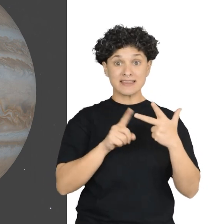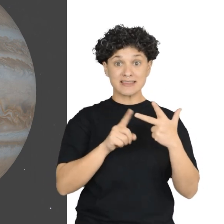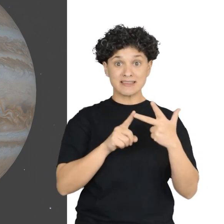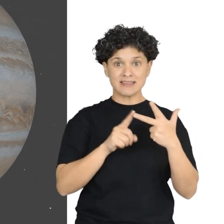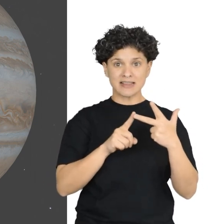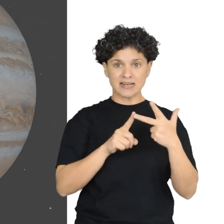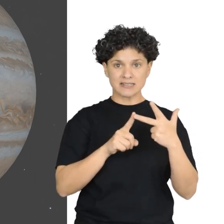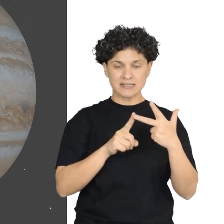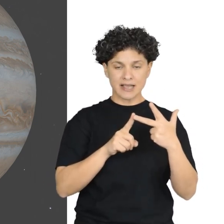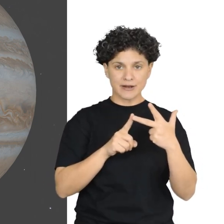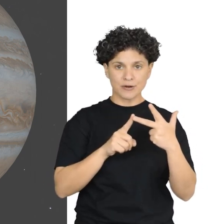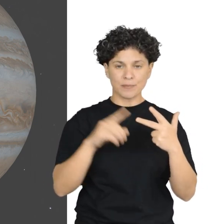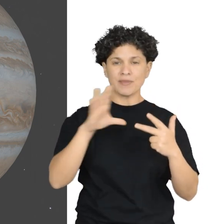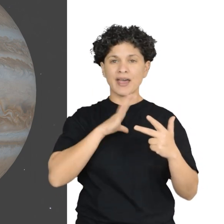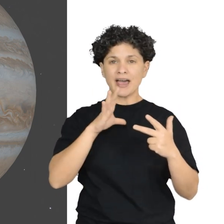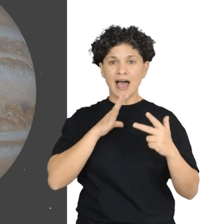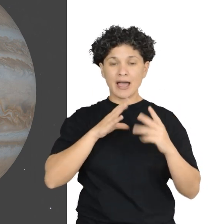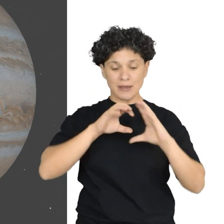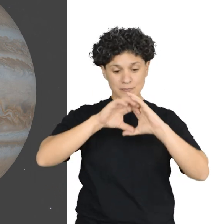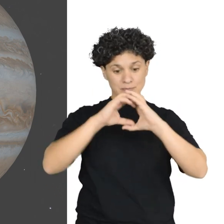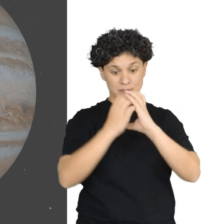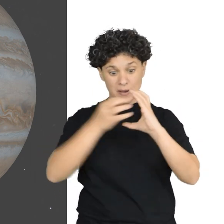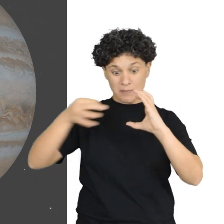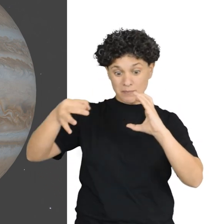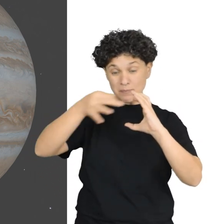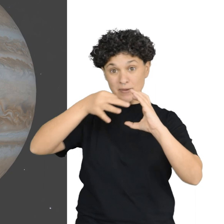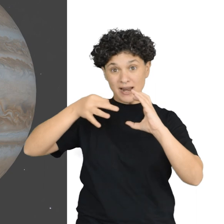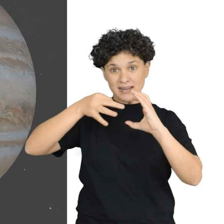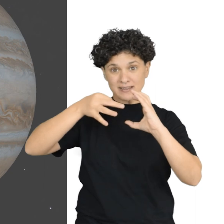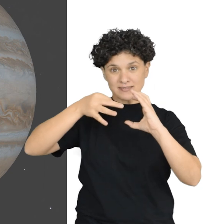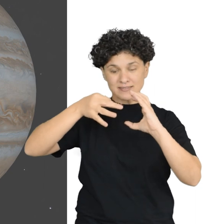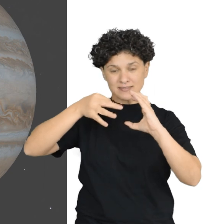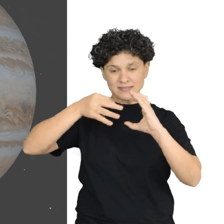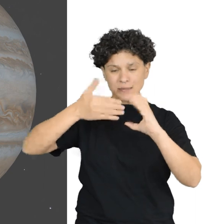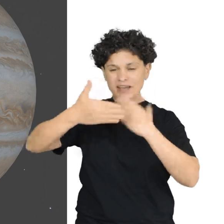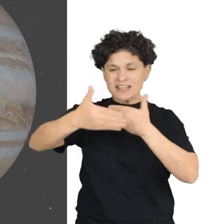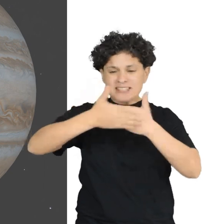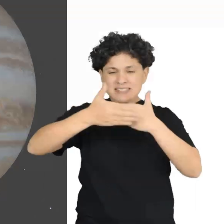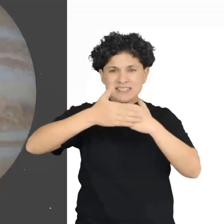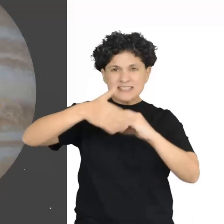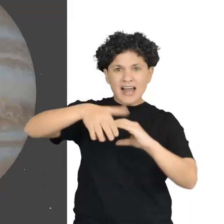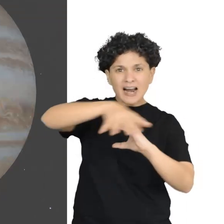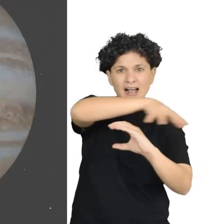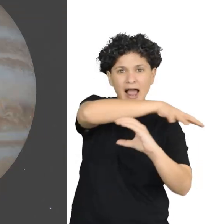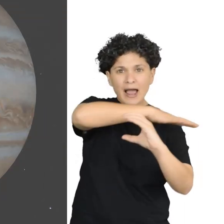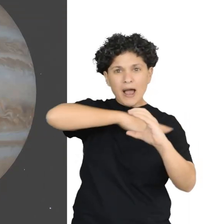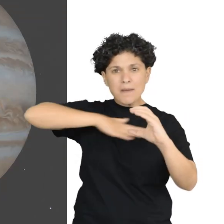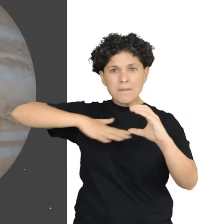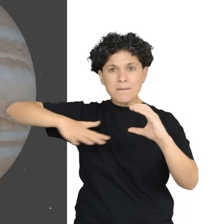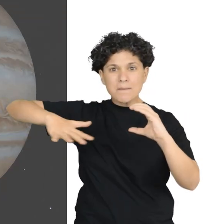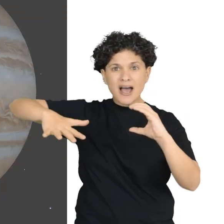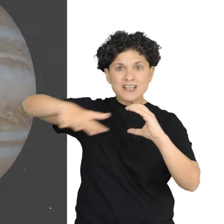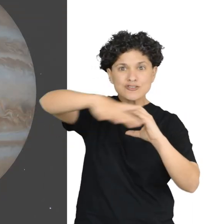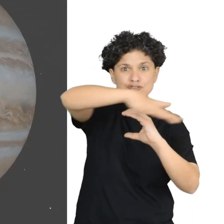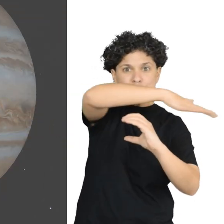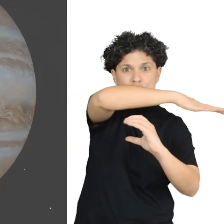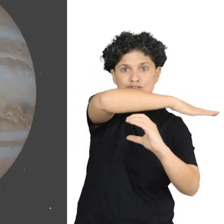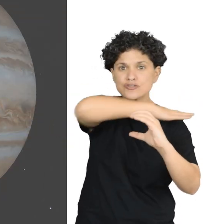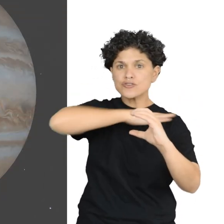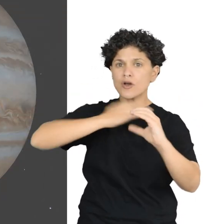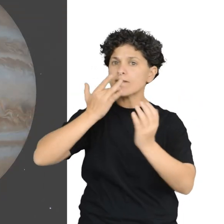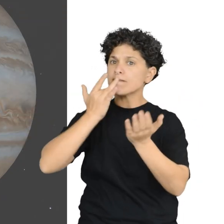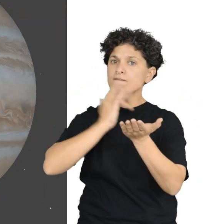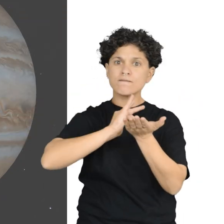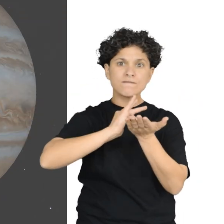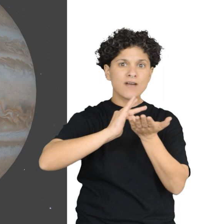c. Es el objeto claramente dominante en su vecindad, habiendo limpiado su órbita de cuerpos similares a